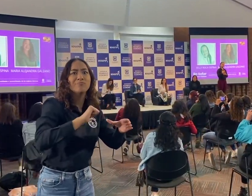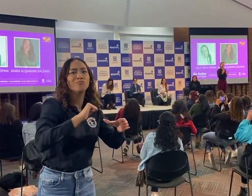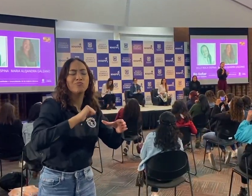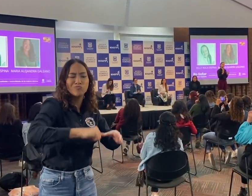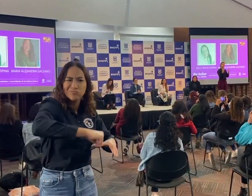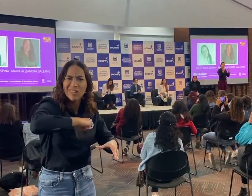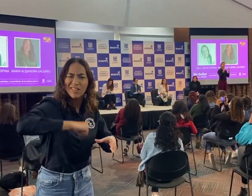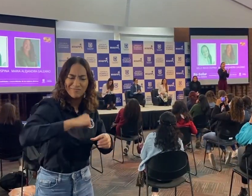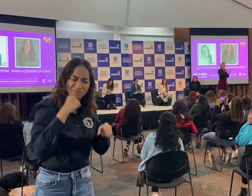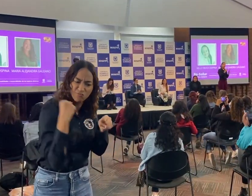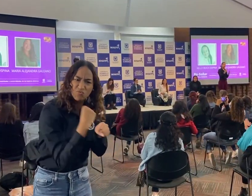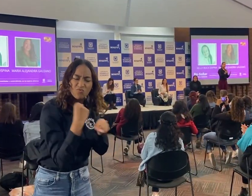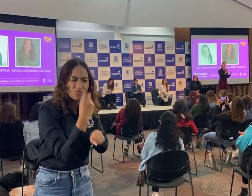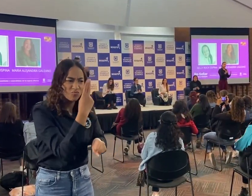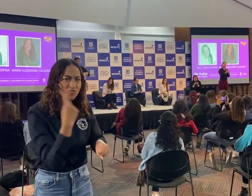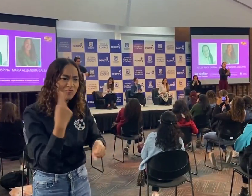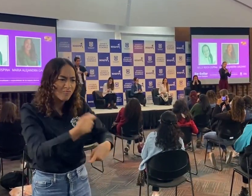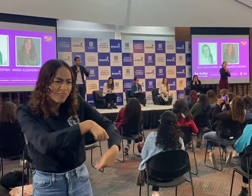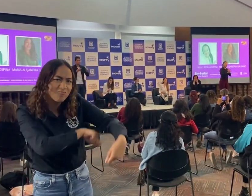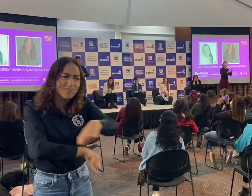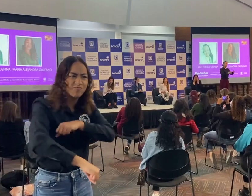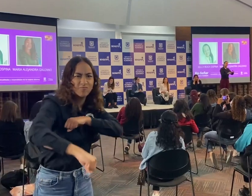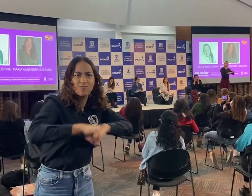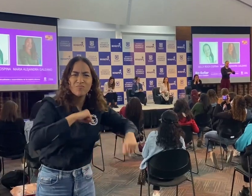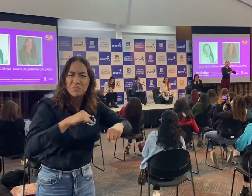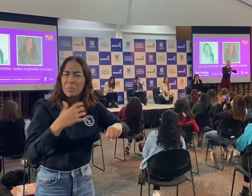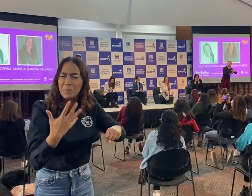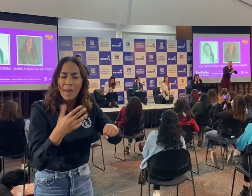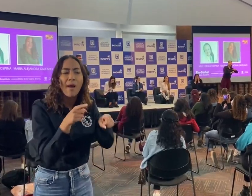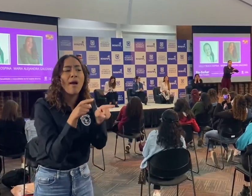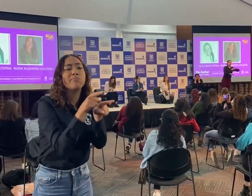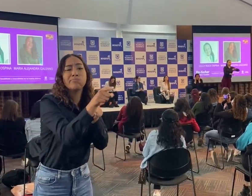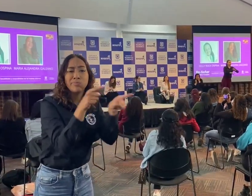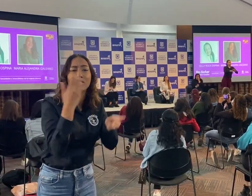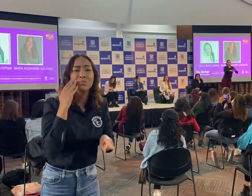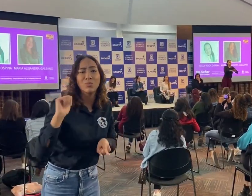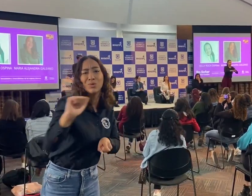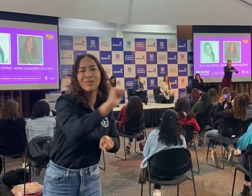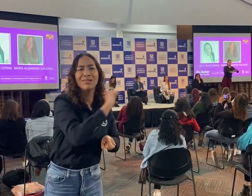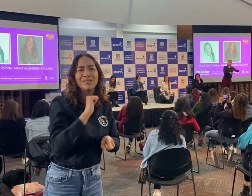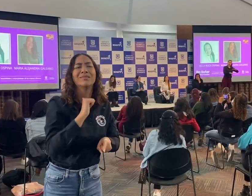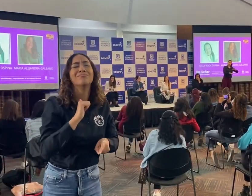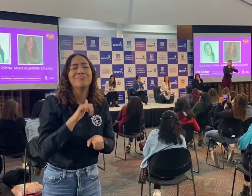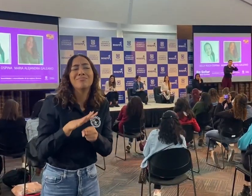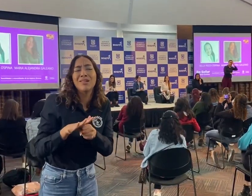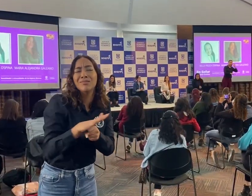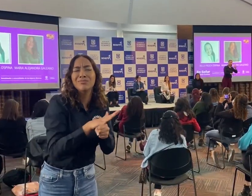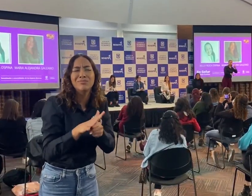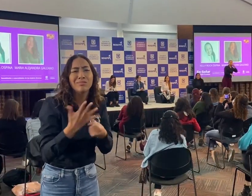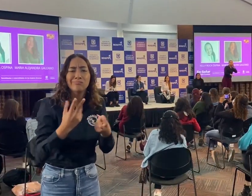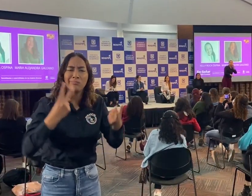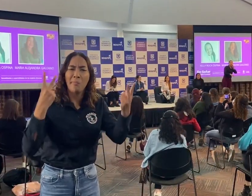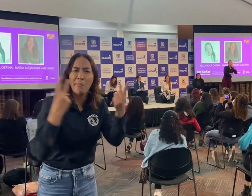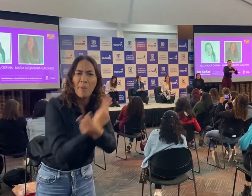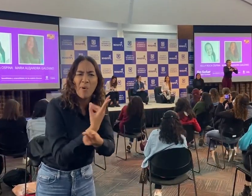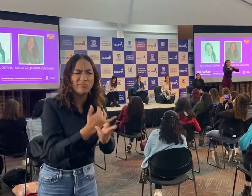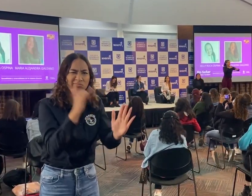Comisión de Mujeres para Trabajar por la Defensa de los Derechos, por aquellas que han sido violentadas,